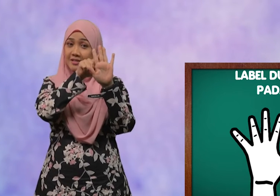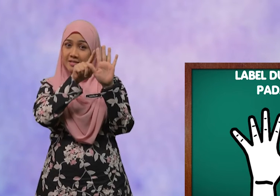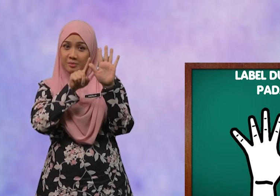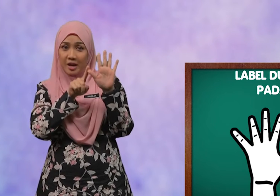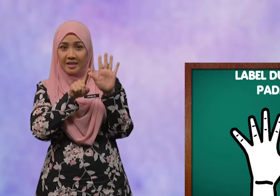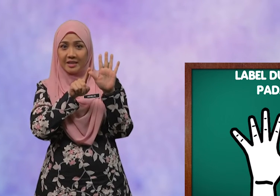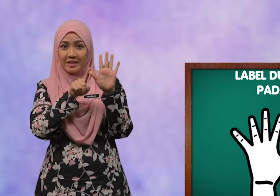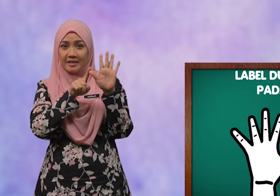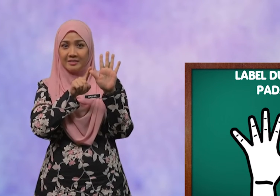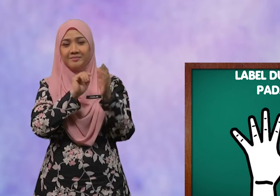di sebelah kiri